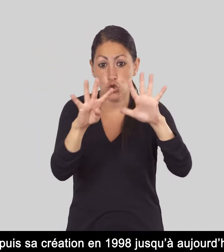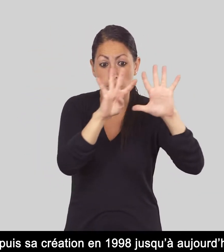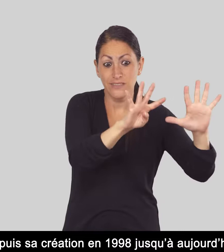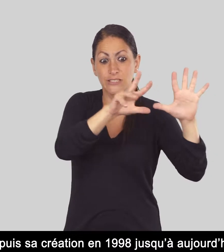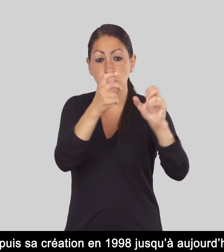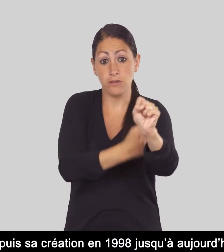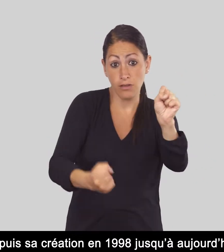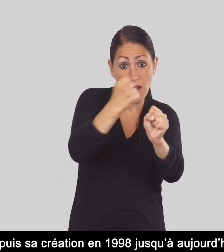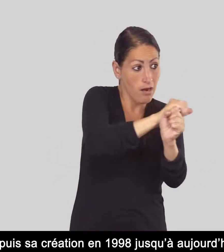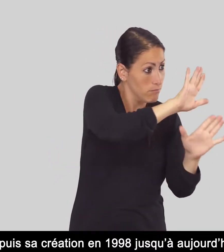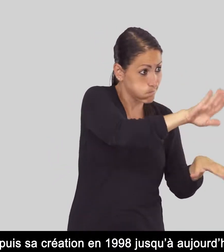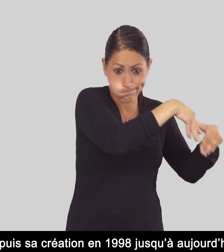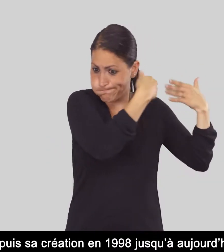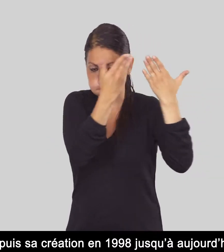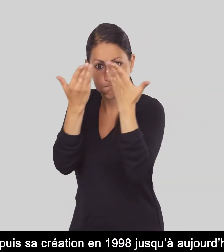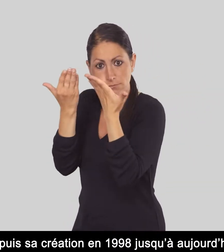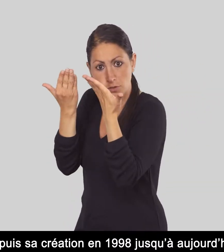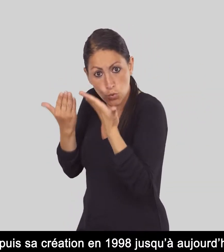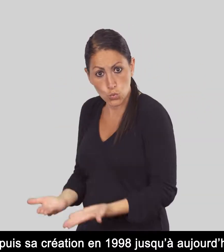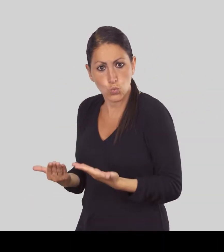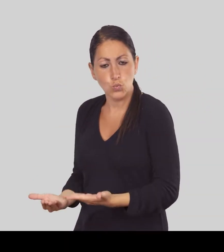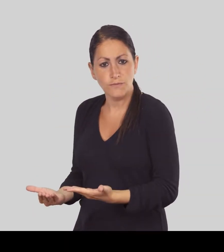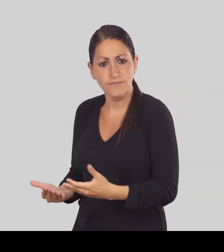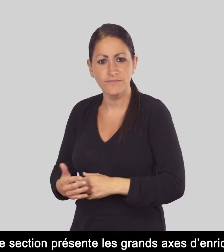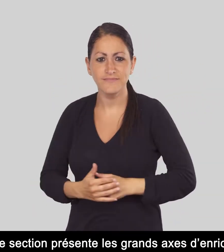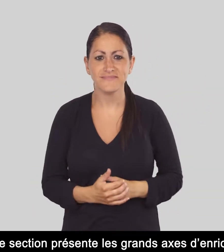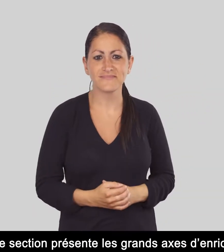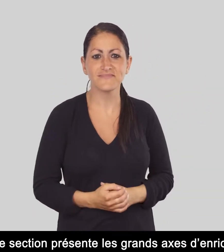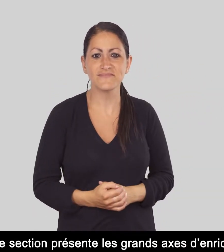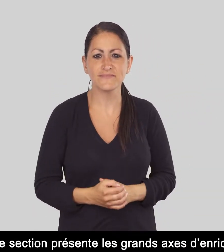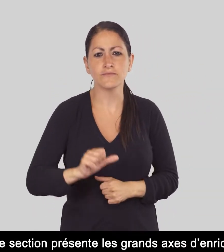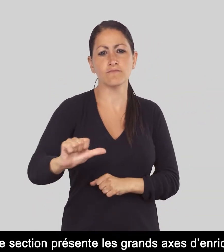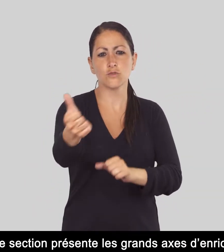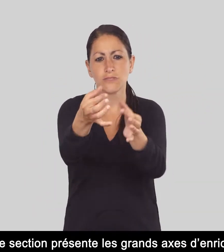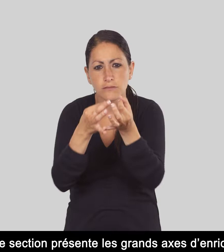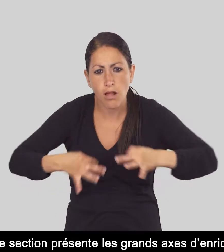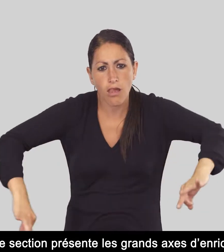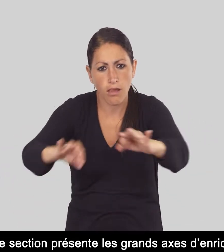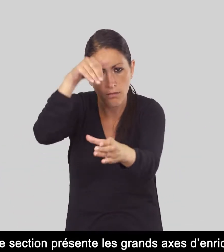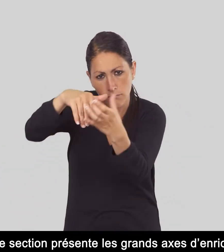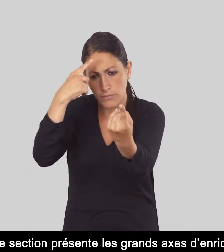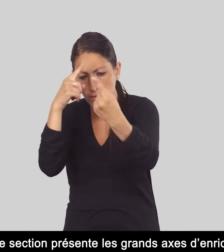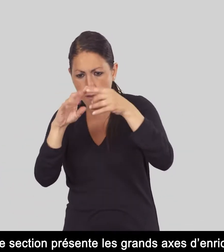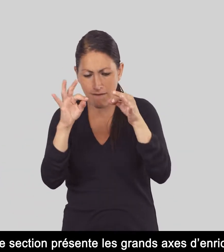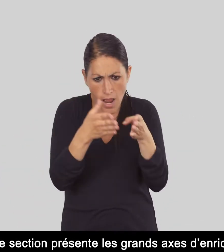1998 jusqu'à aujourd'hui. La première section présente les grands axes d'enrichissement.